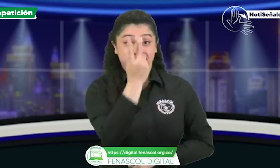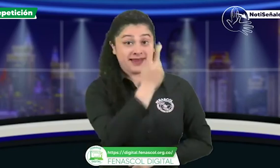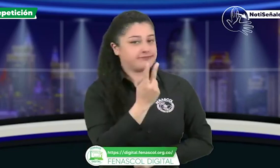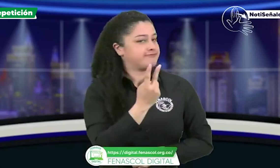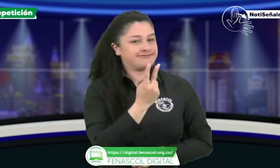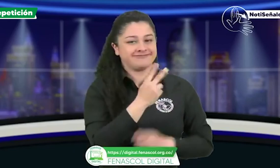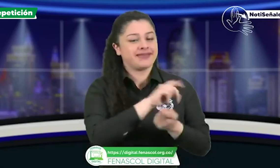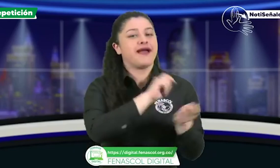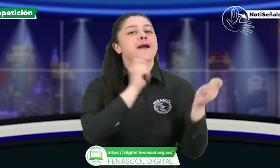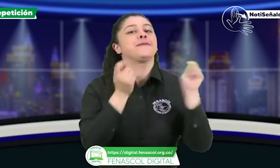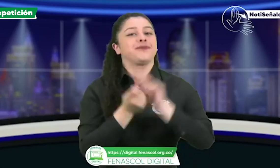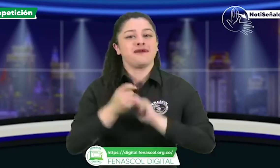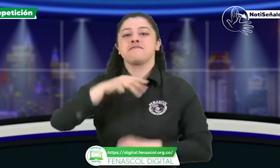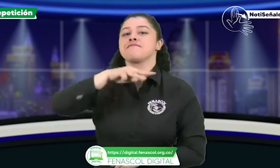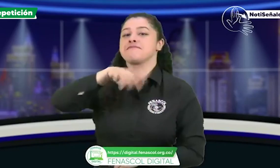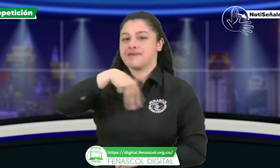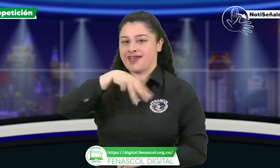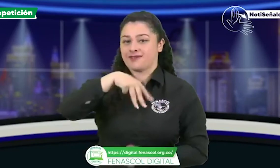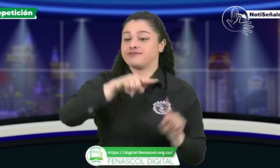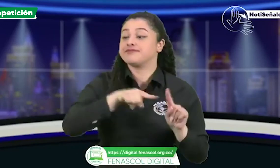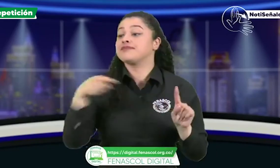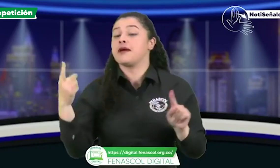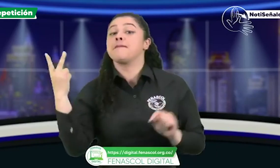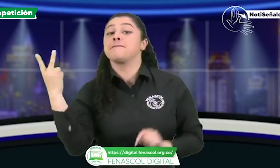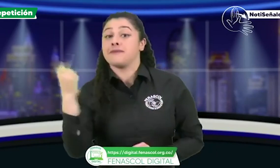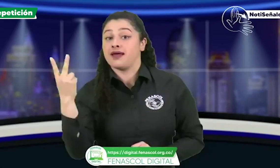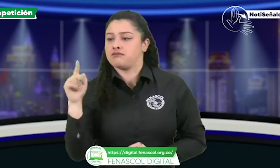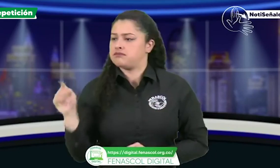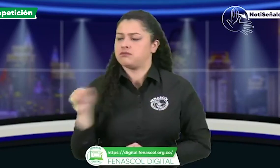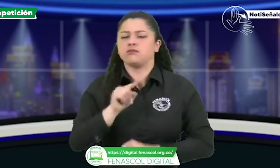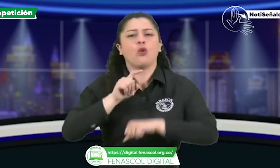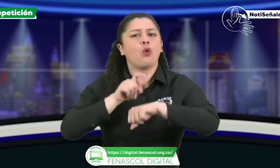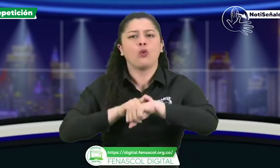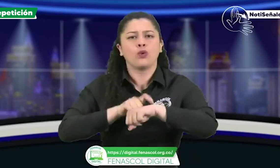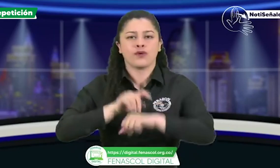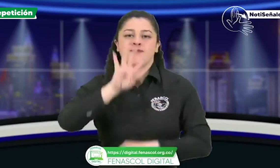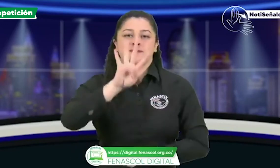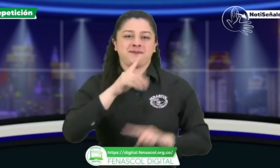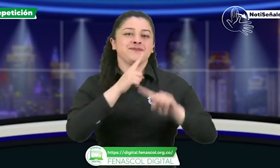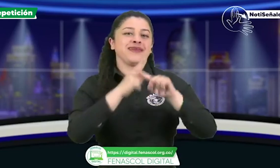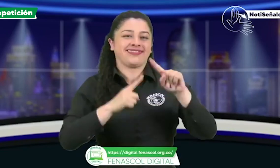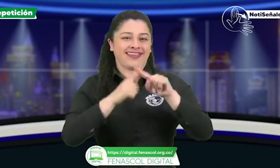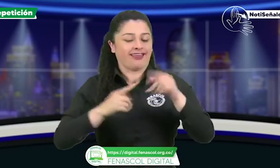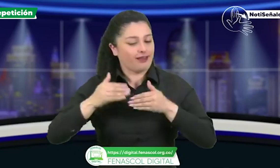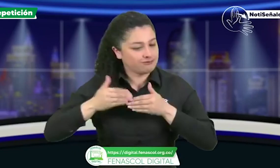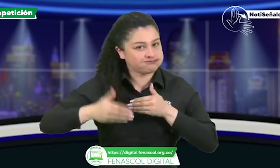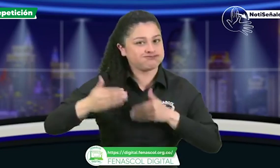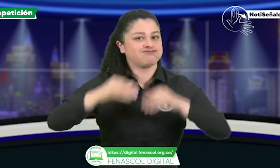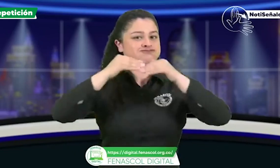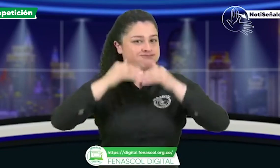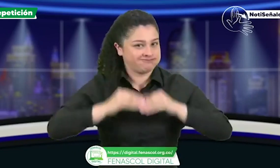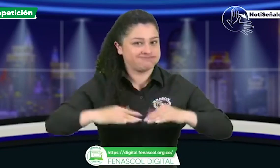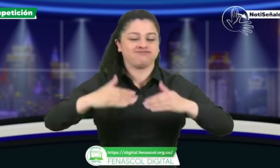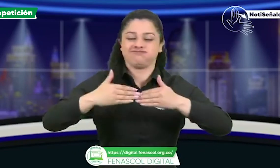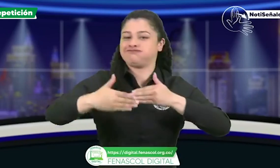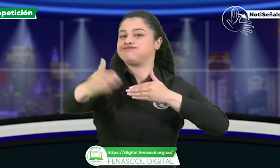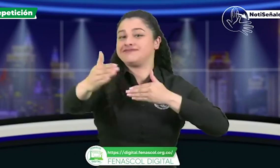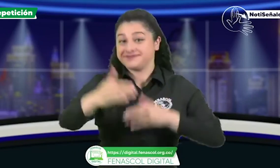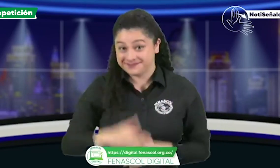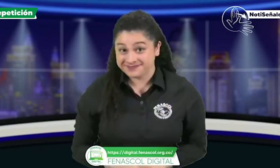Entonces, vamos a repetir nuestro horario. Ya no va los viernes, sino va miércoles y viernes a las cuatro y media de la tarde. Y aquí en